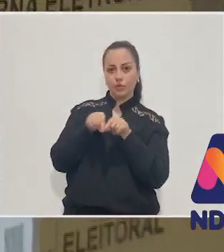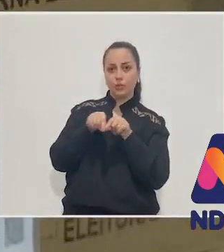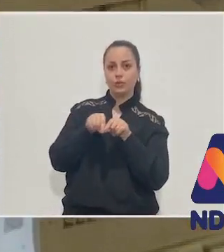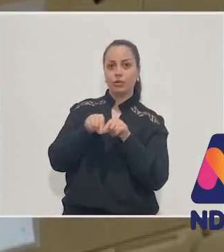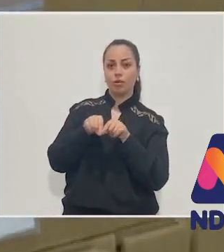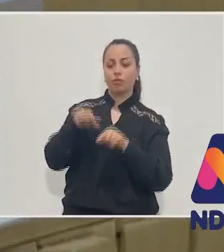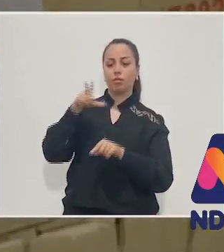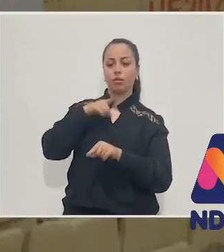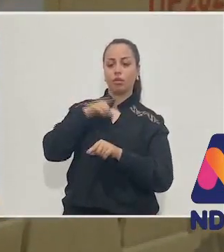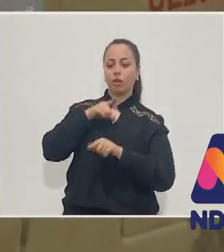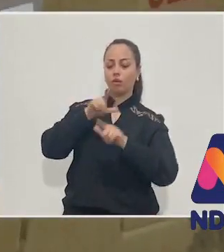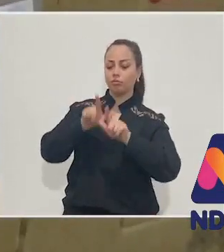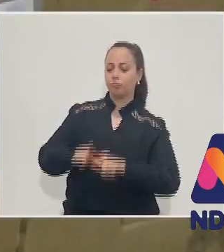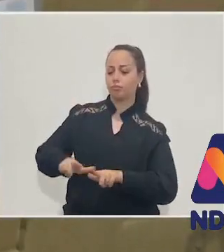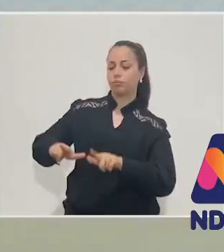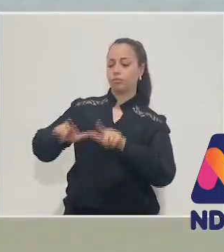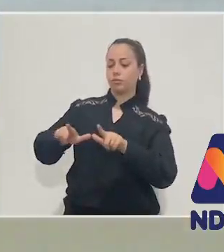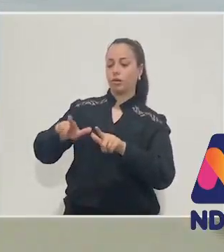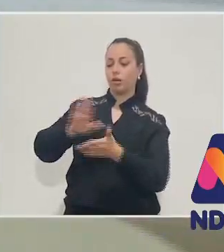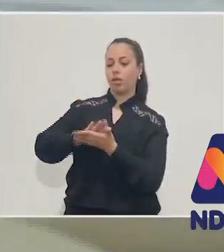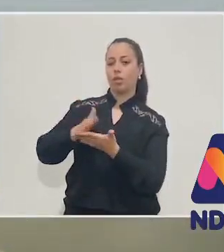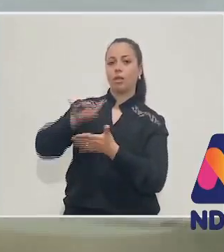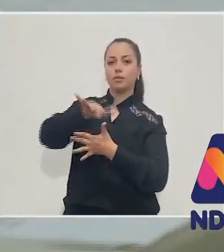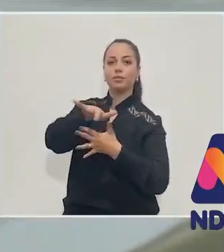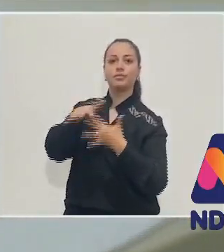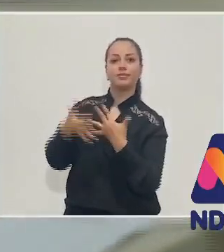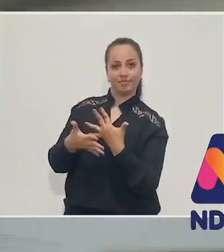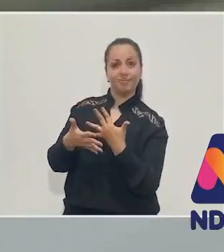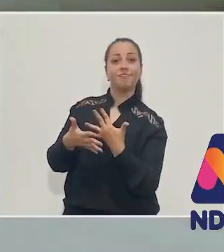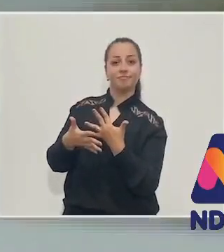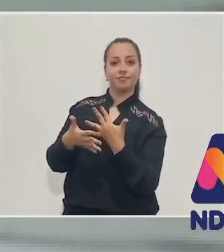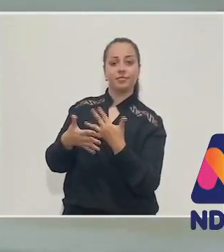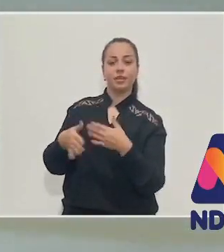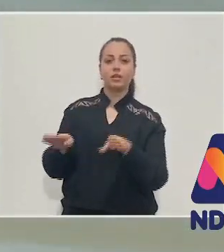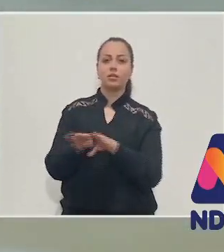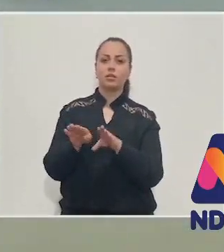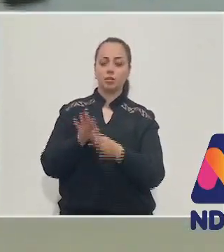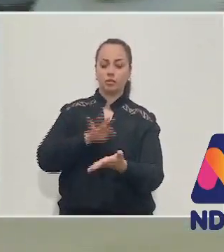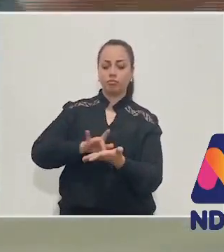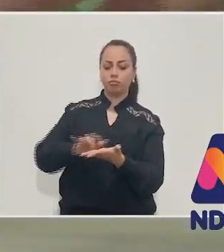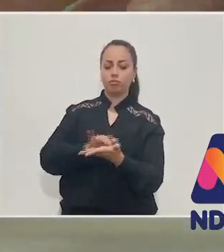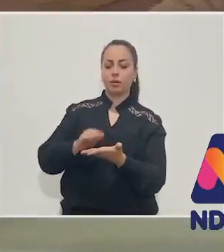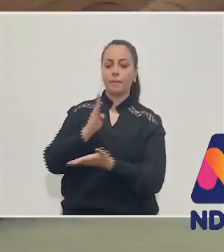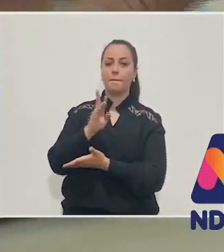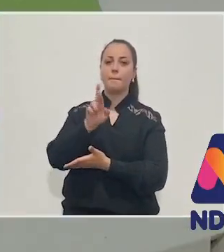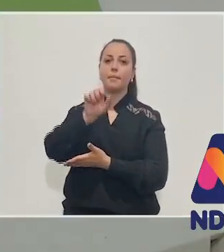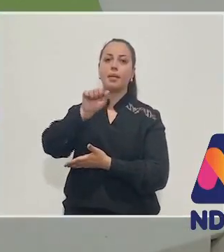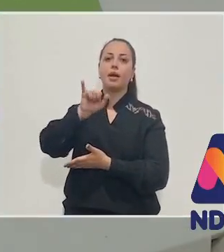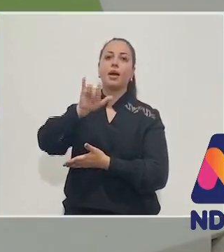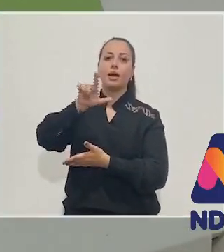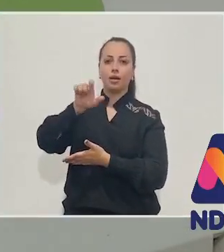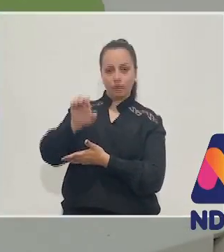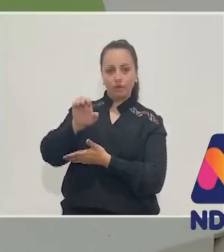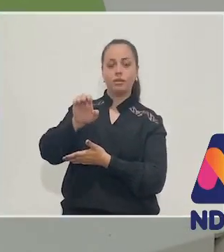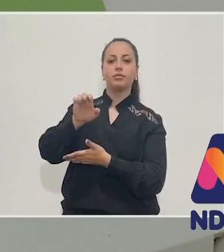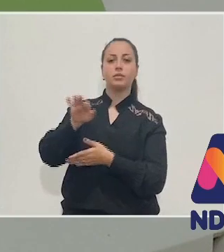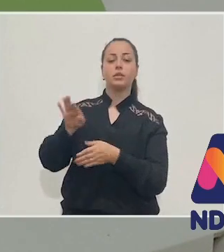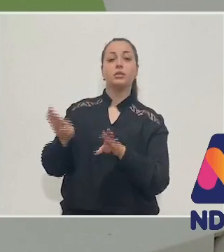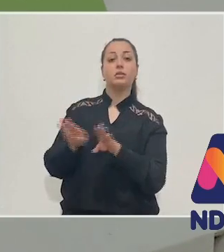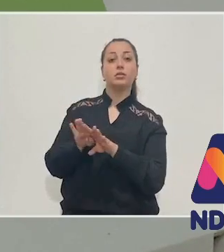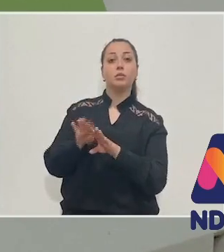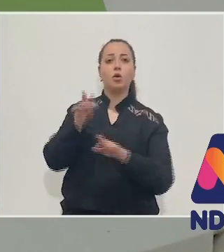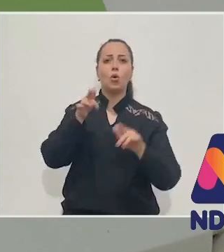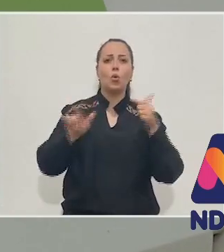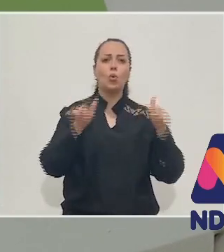disponibilizadas no dia das eleições irão apresentar intérpretes de libra na tela, teclados em braile,